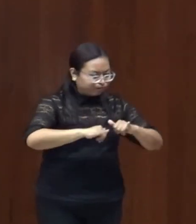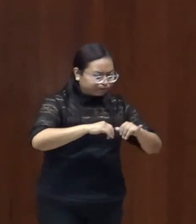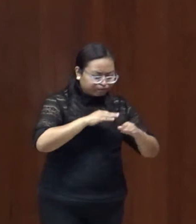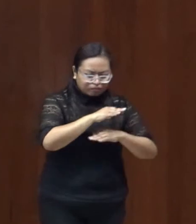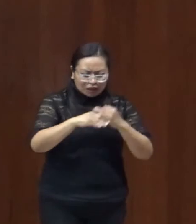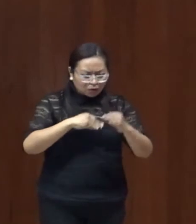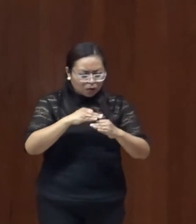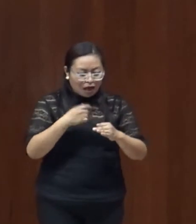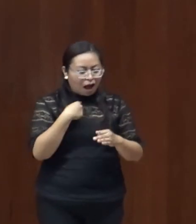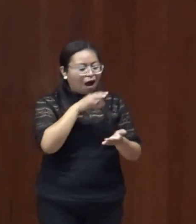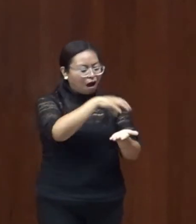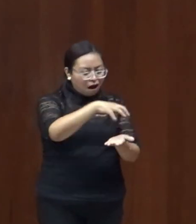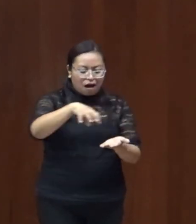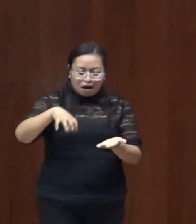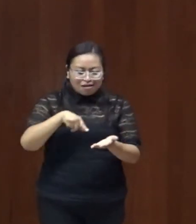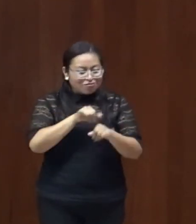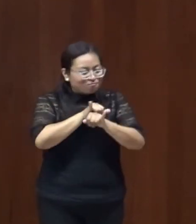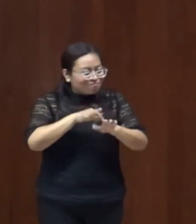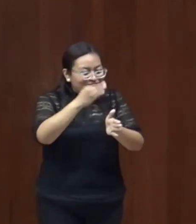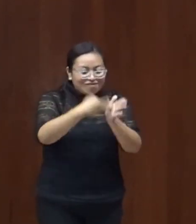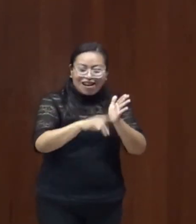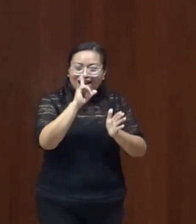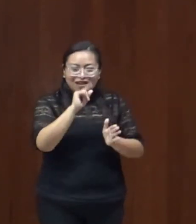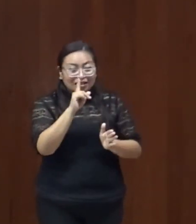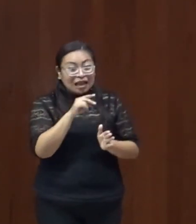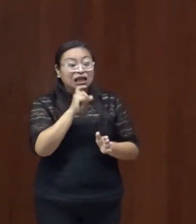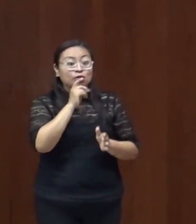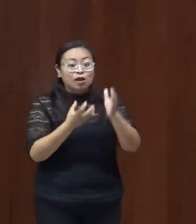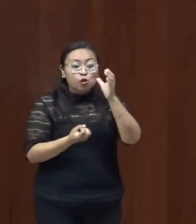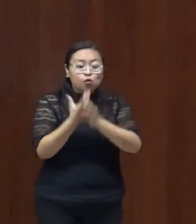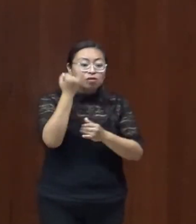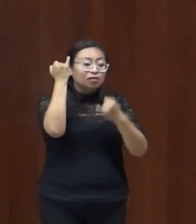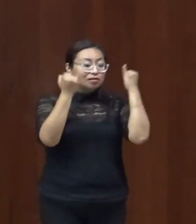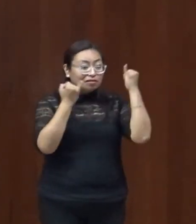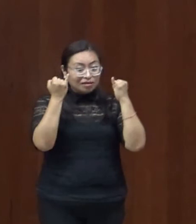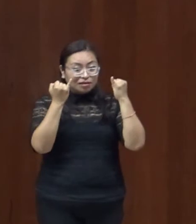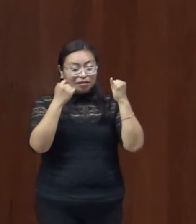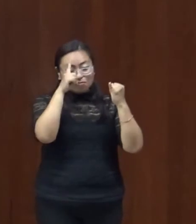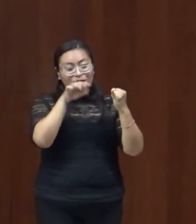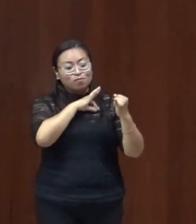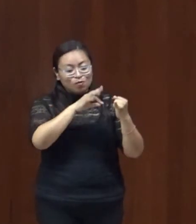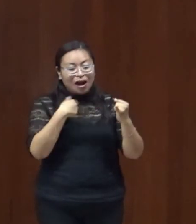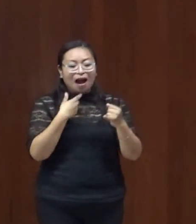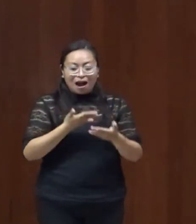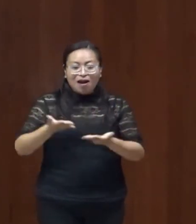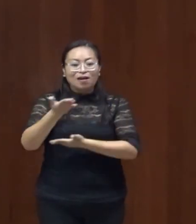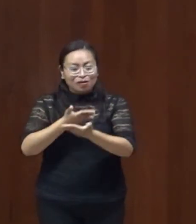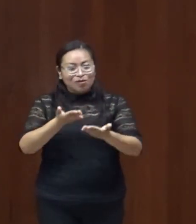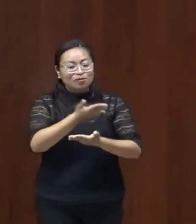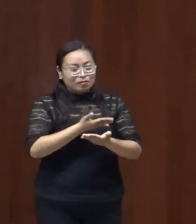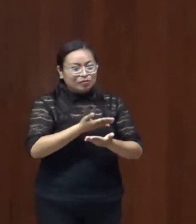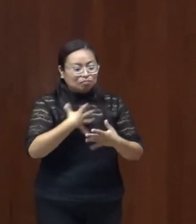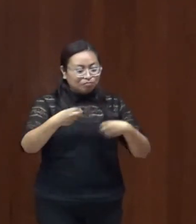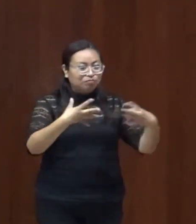que era desconocida y también propuestas novedosas alternativas y